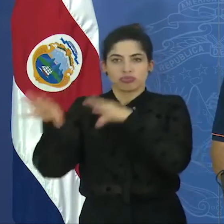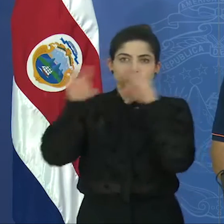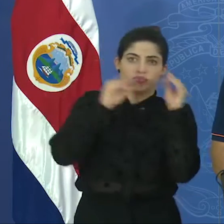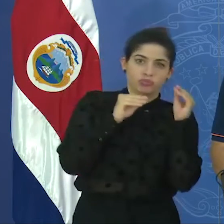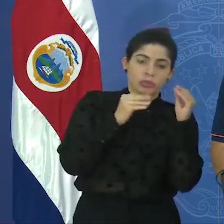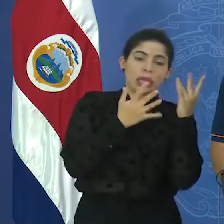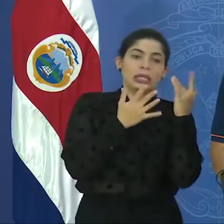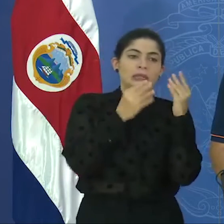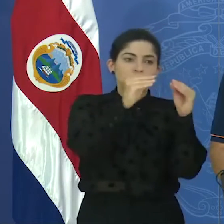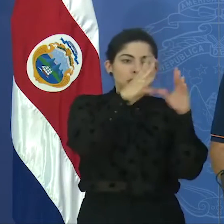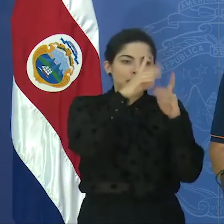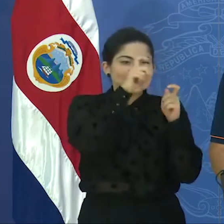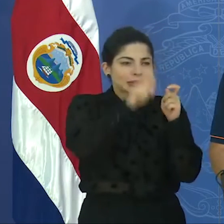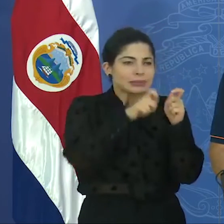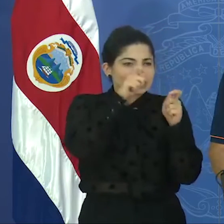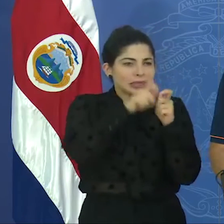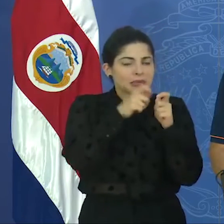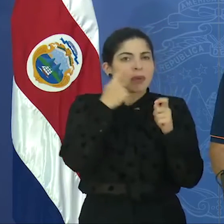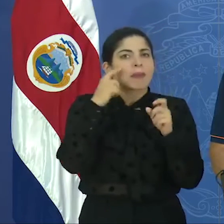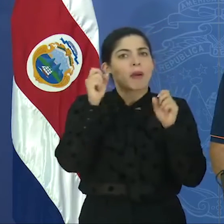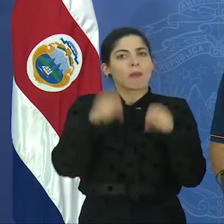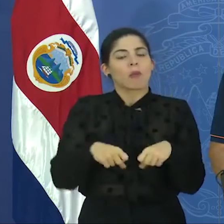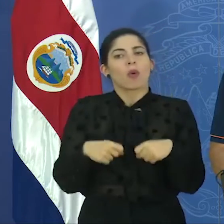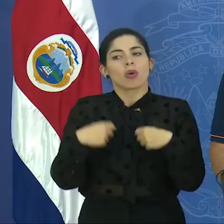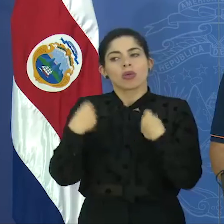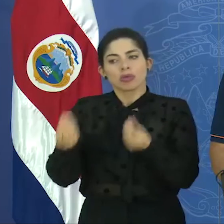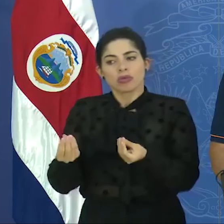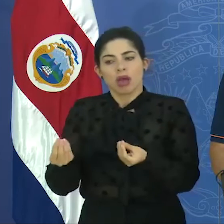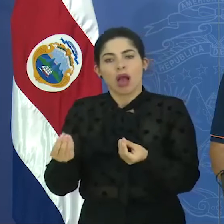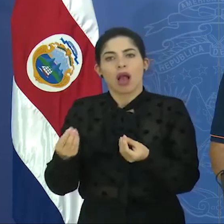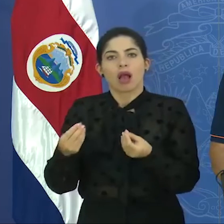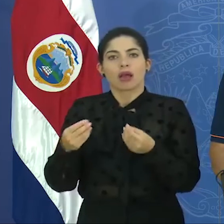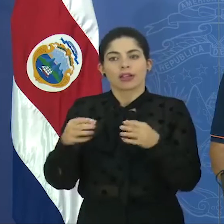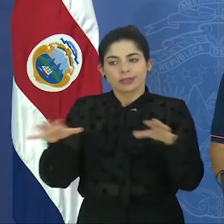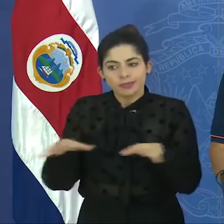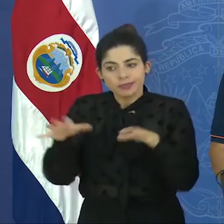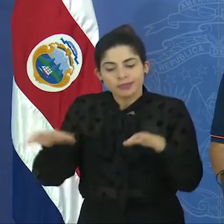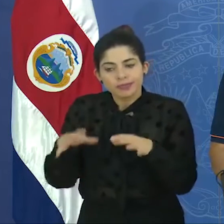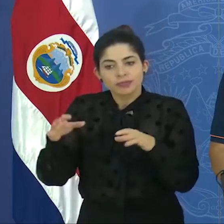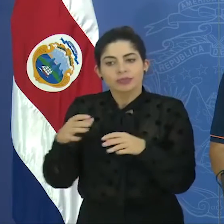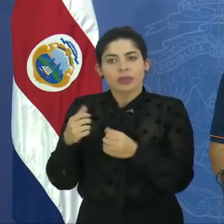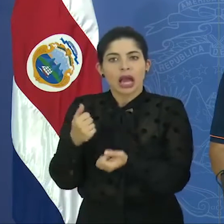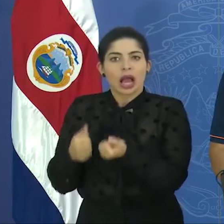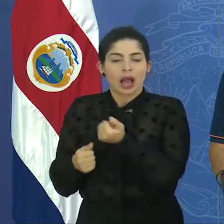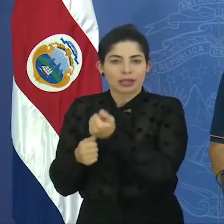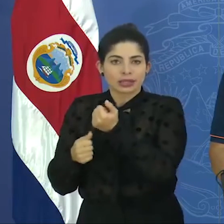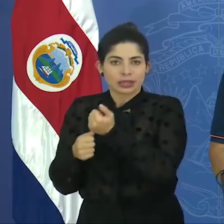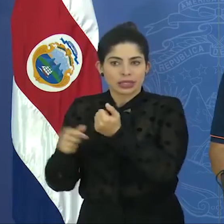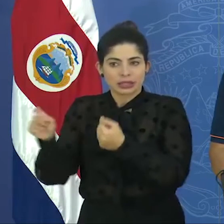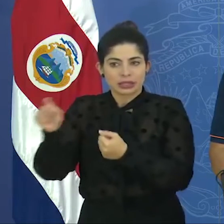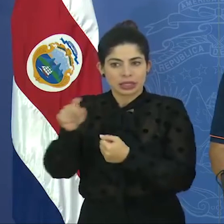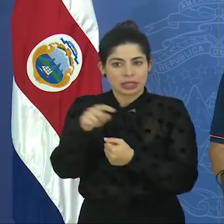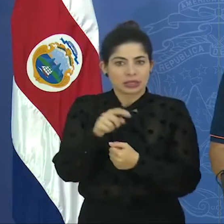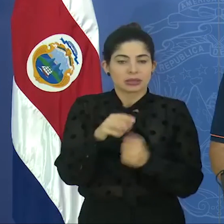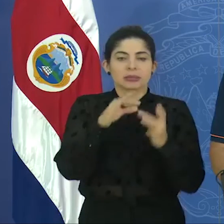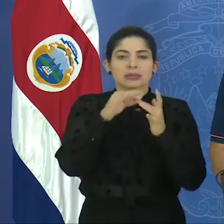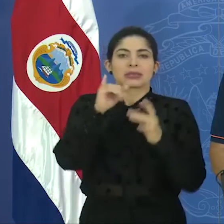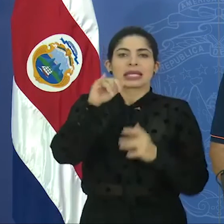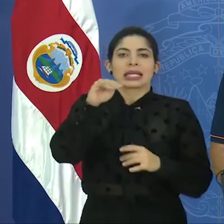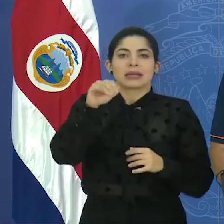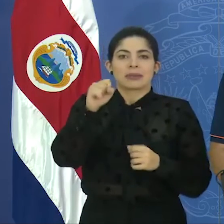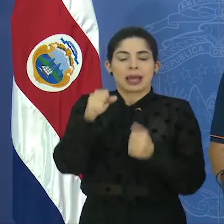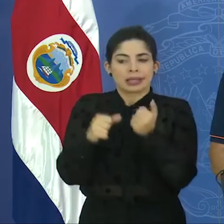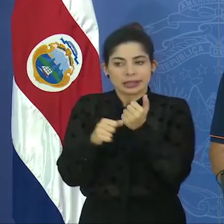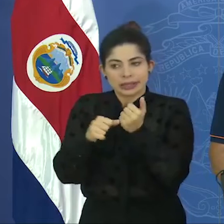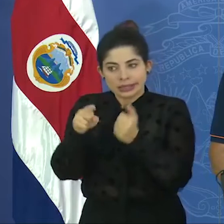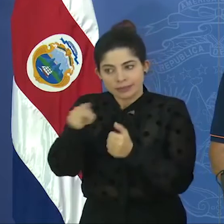espera del reporte específico para poder lograr la activación de las instituciones de asistencia social, en este caso particular de Limas en primera